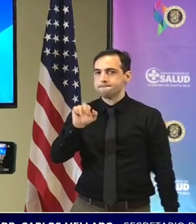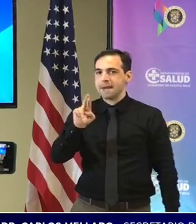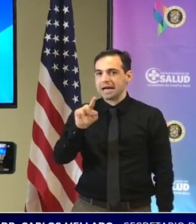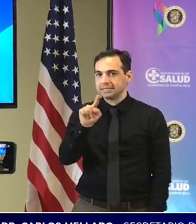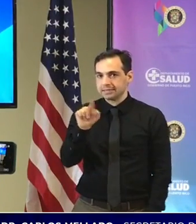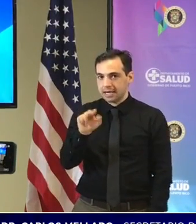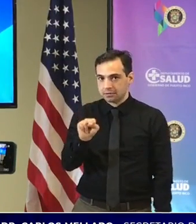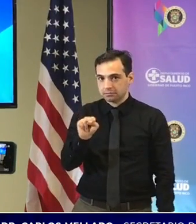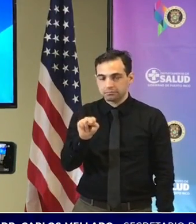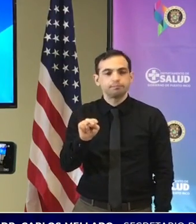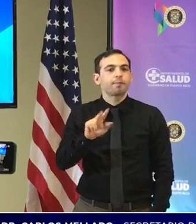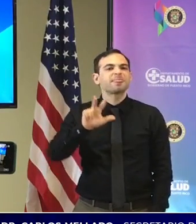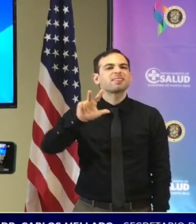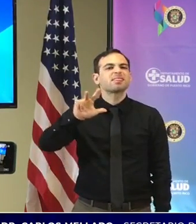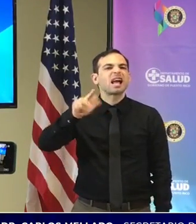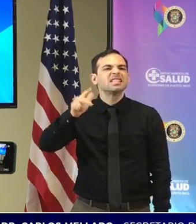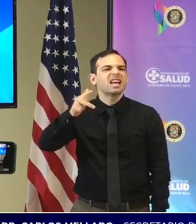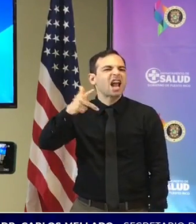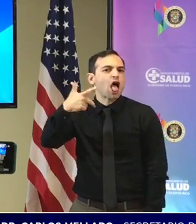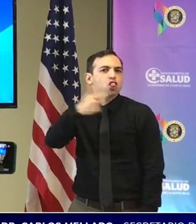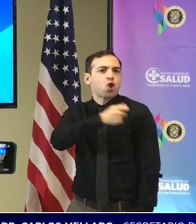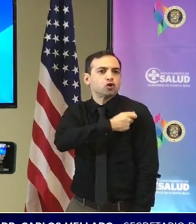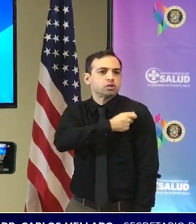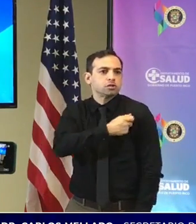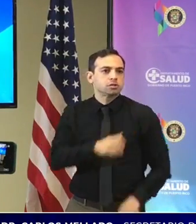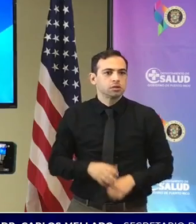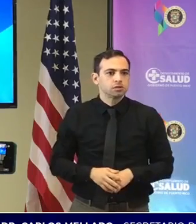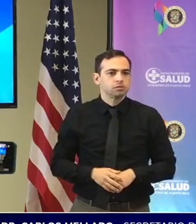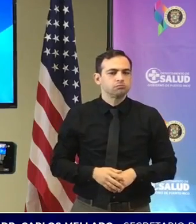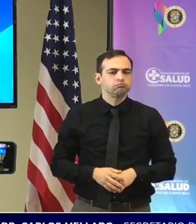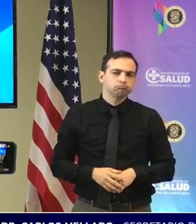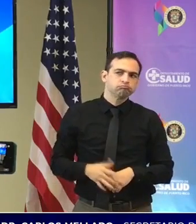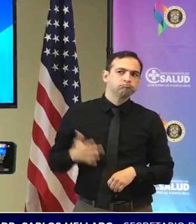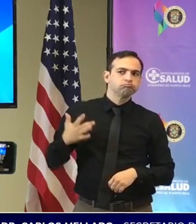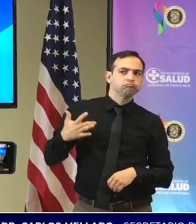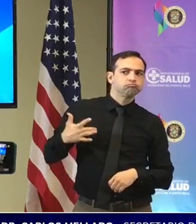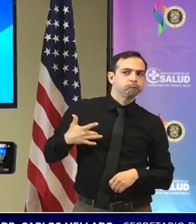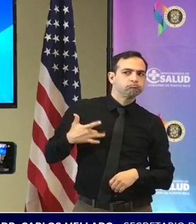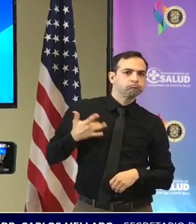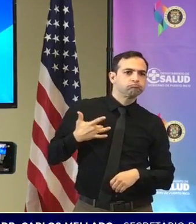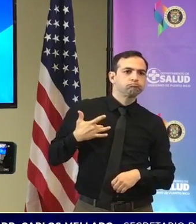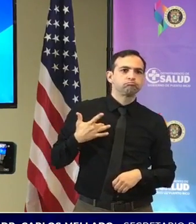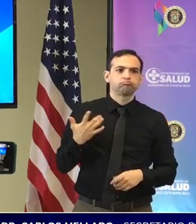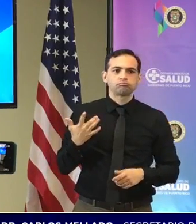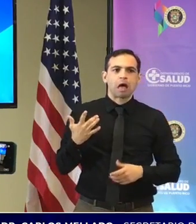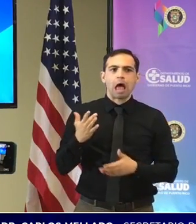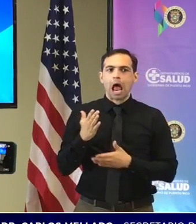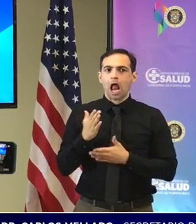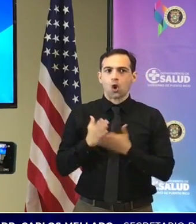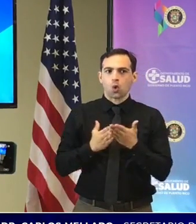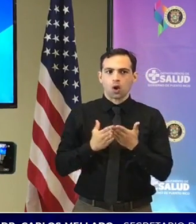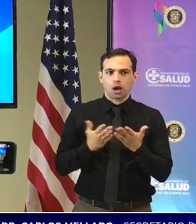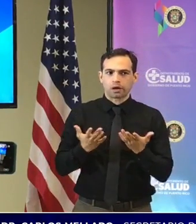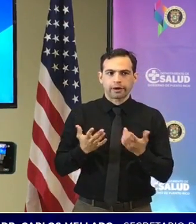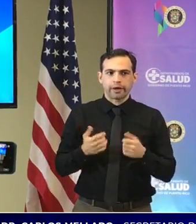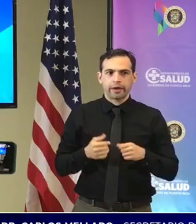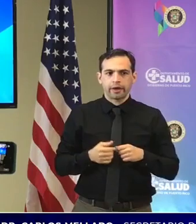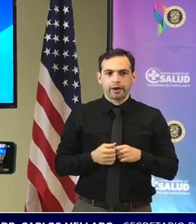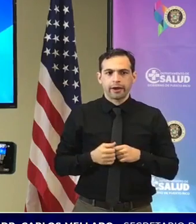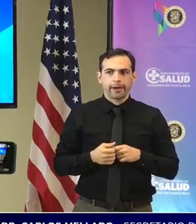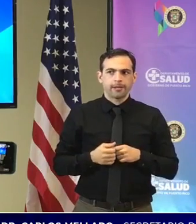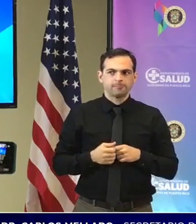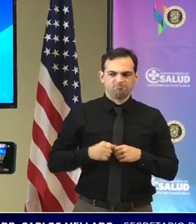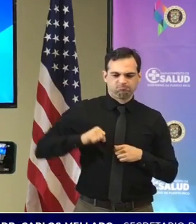la tercera dosis se ha percibido como un poco de resistencia a que se establezca por orden administrativa o